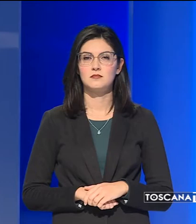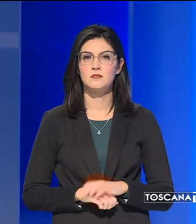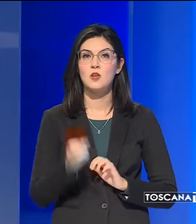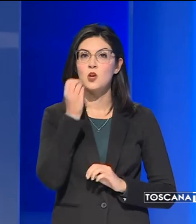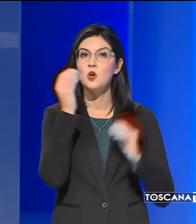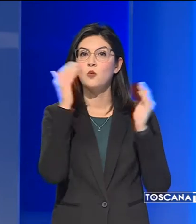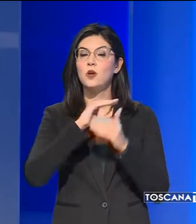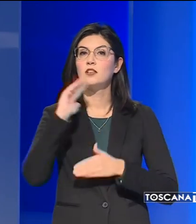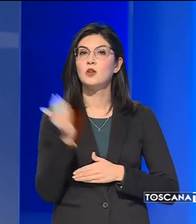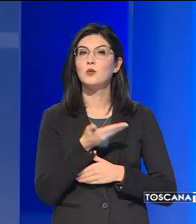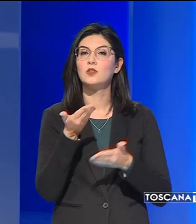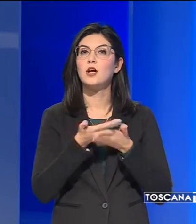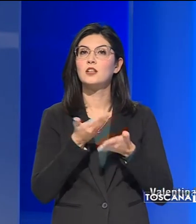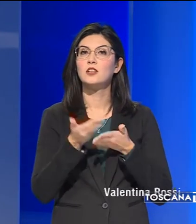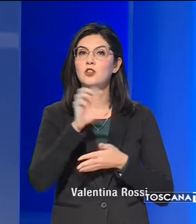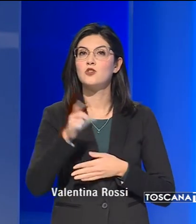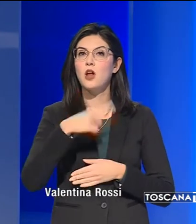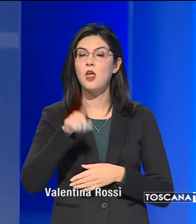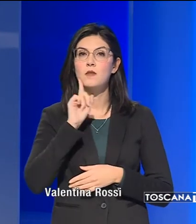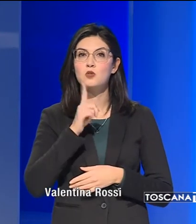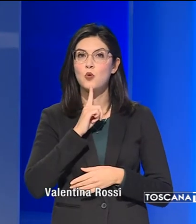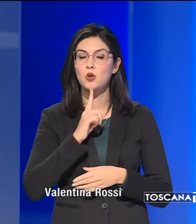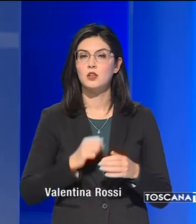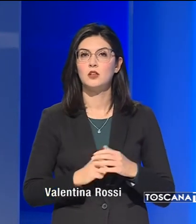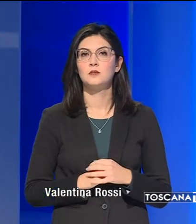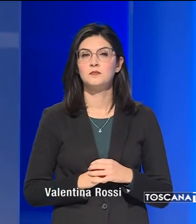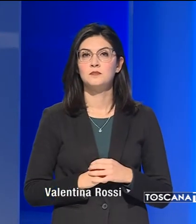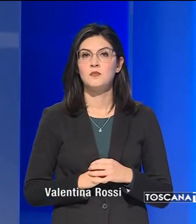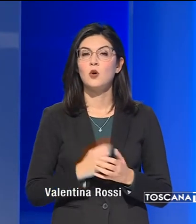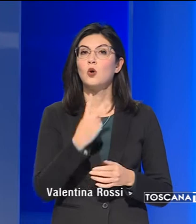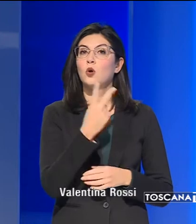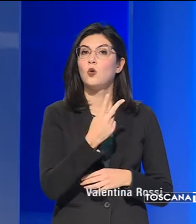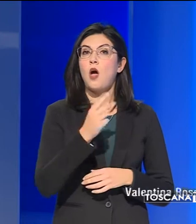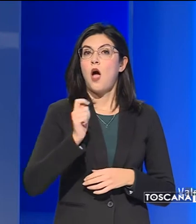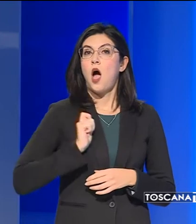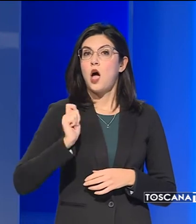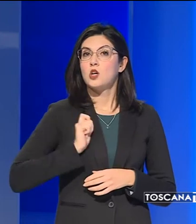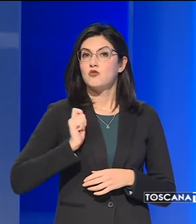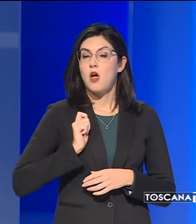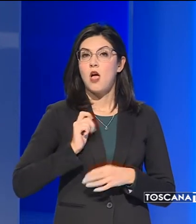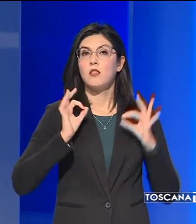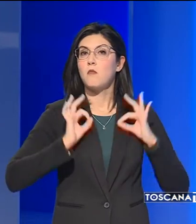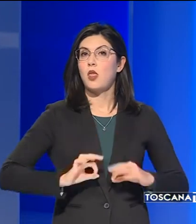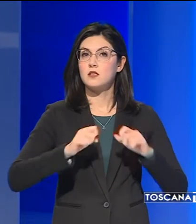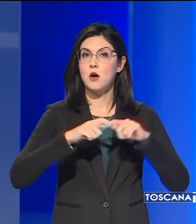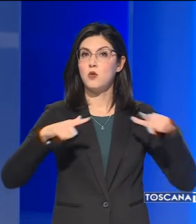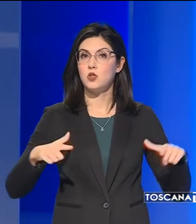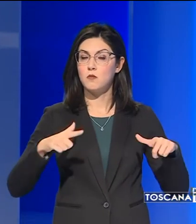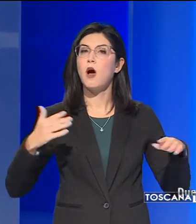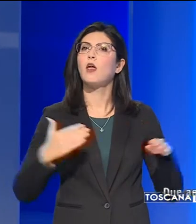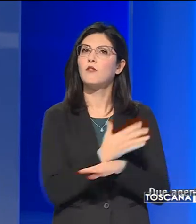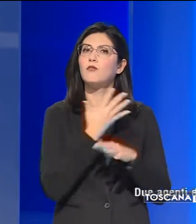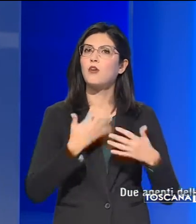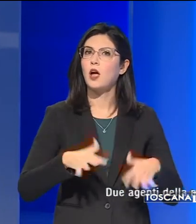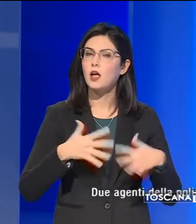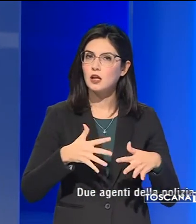Buonasera a tutti dal Tg regionale per sordi, due agenti della Polizia Municipale feriti e